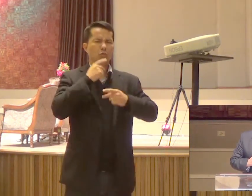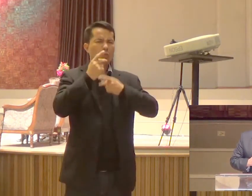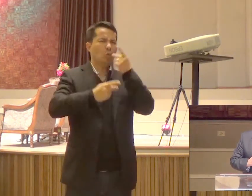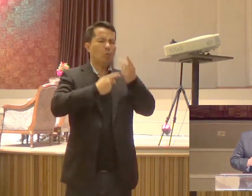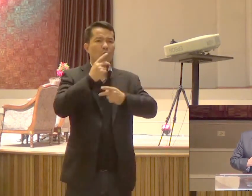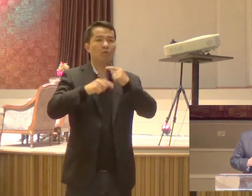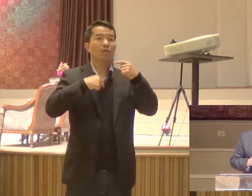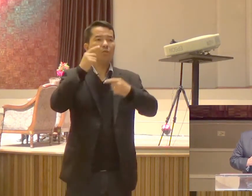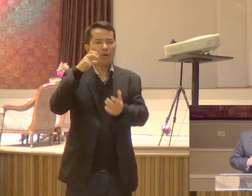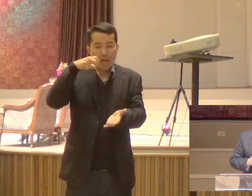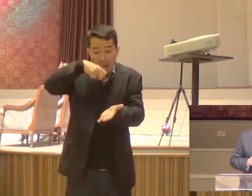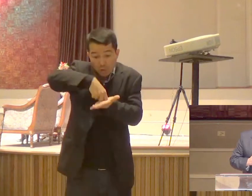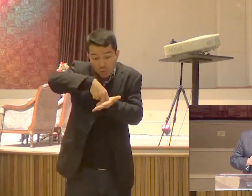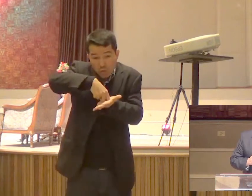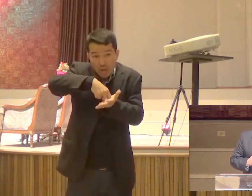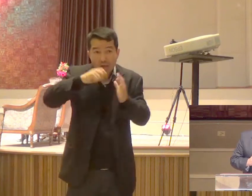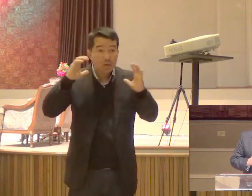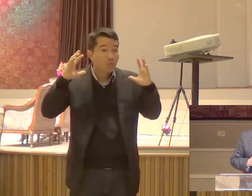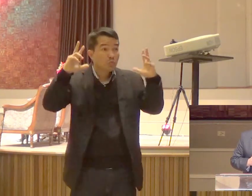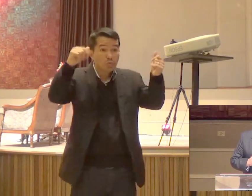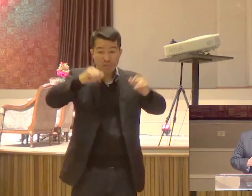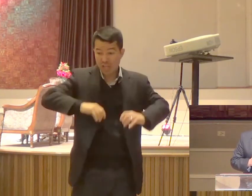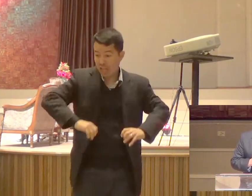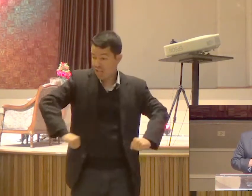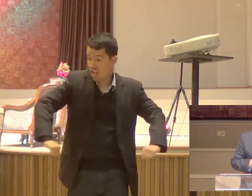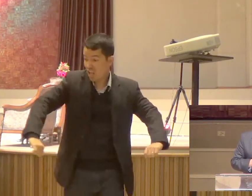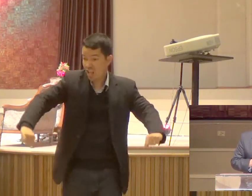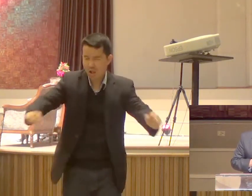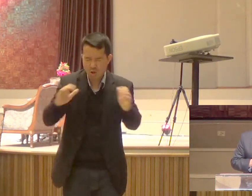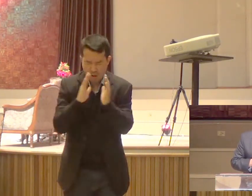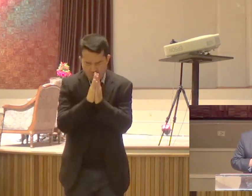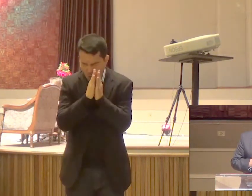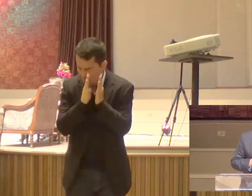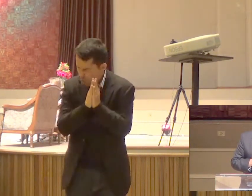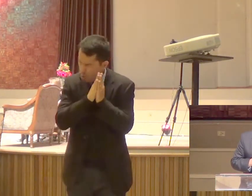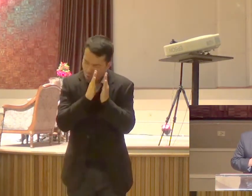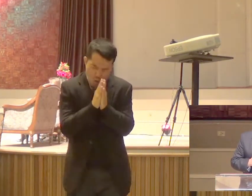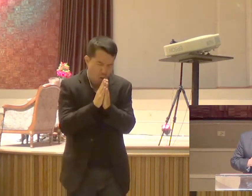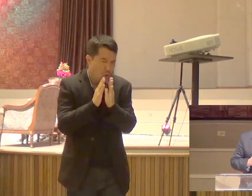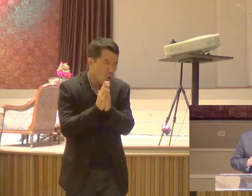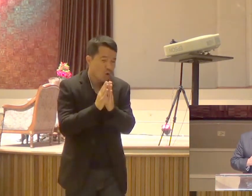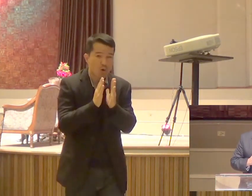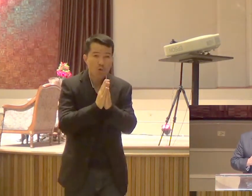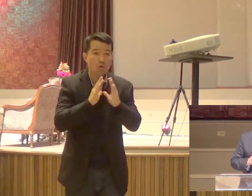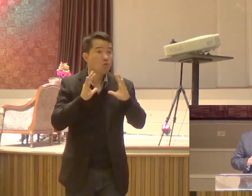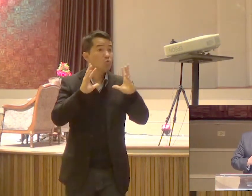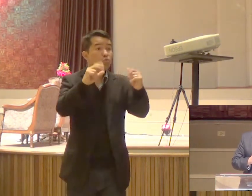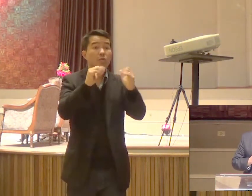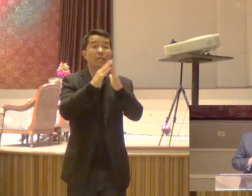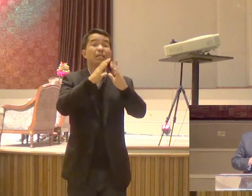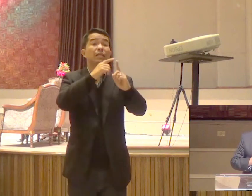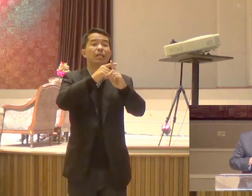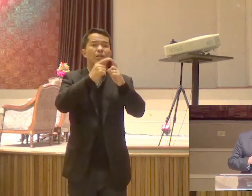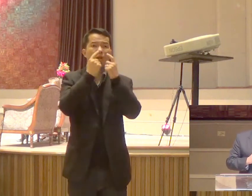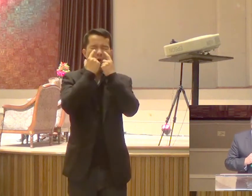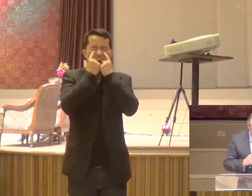Então houve grande pranto entre todos E abraçando afetuosamente a Paulo O